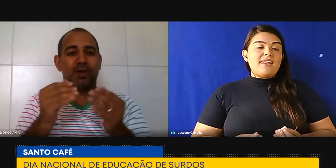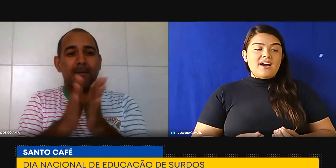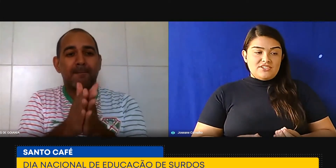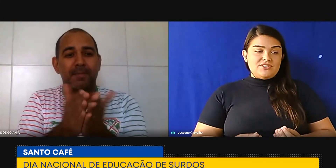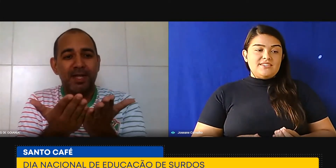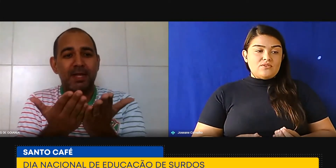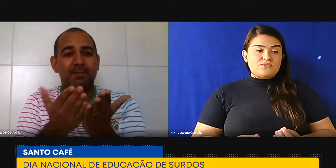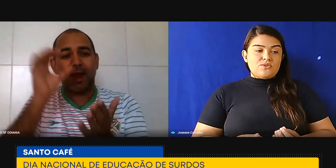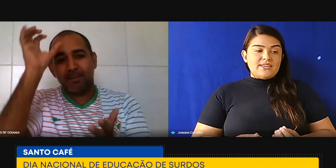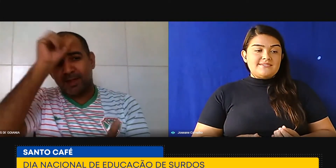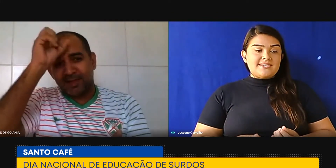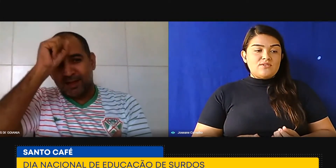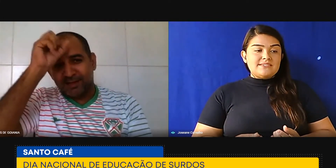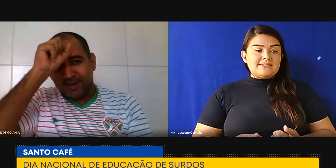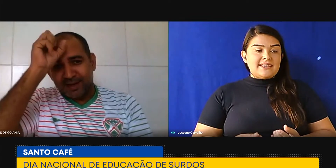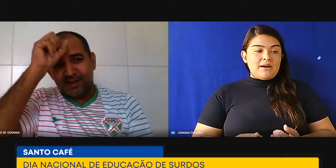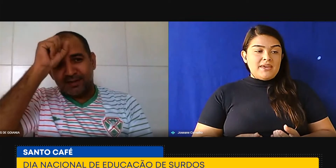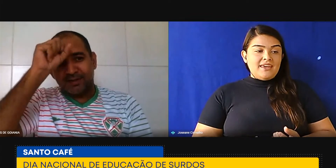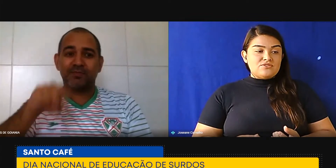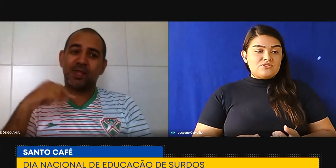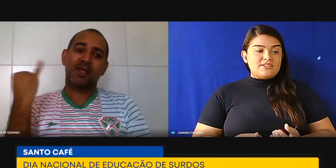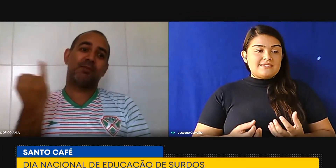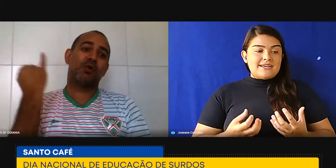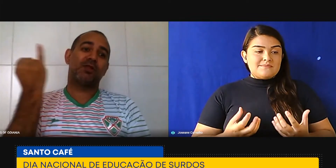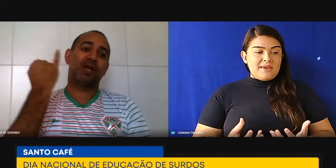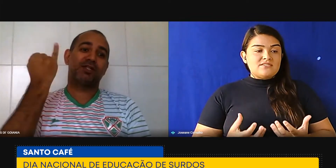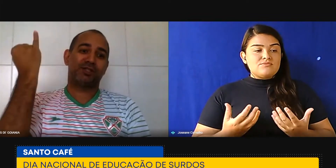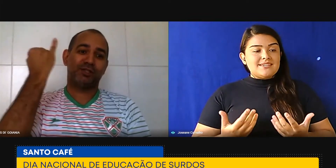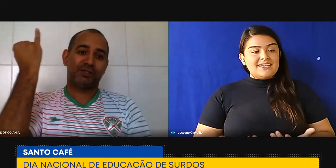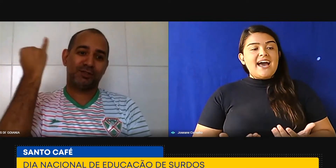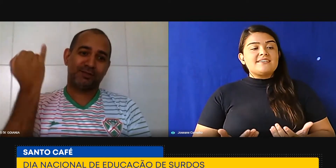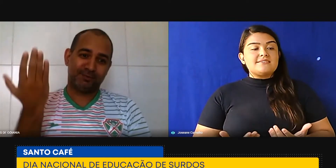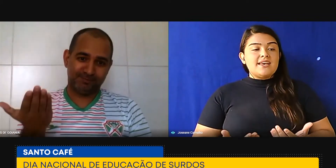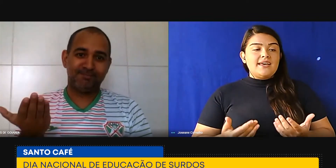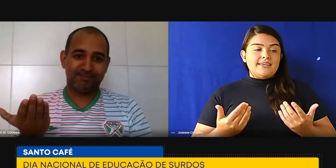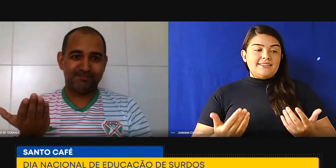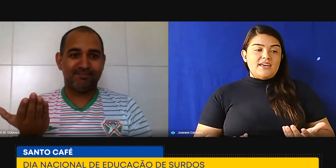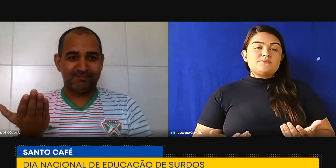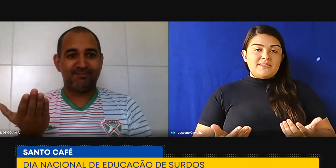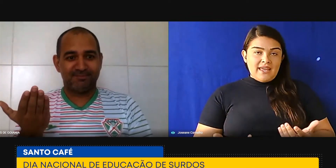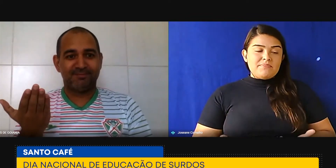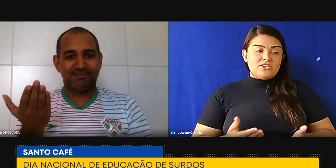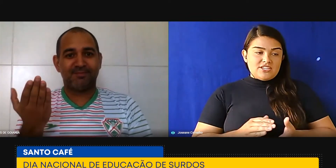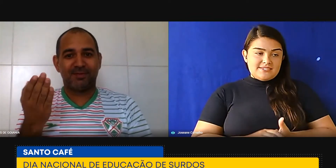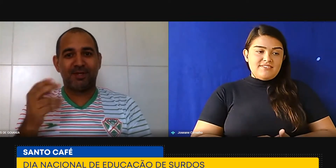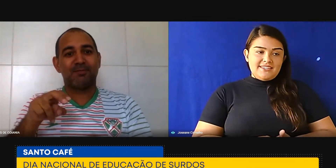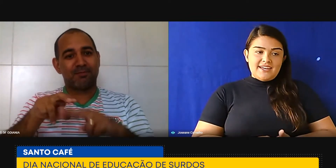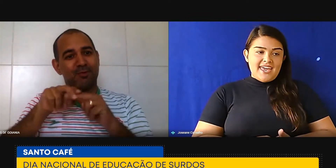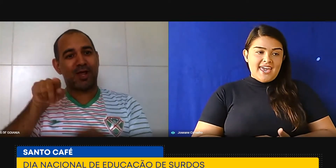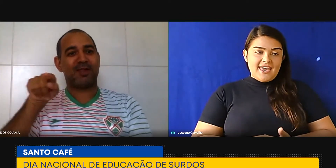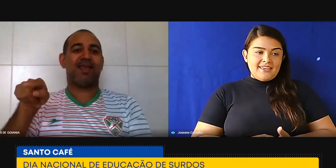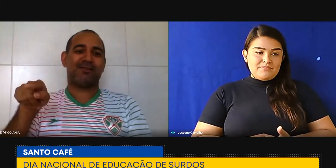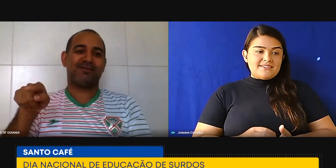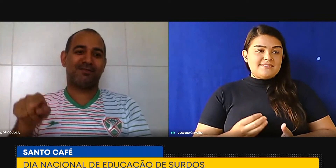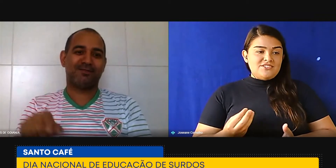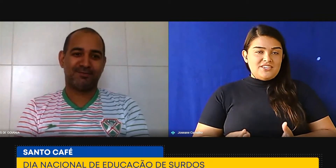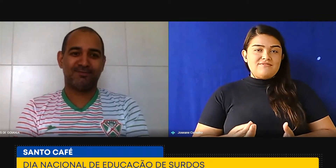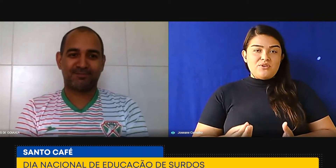palavra de Deus, conhecer os ensinamentos, todas as bênçãos e graças que Deus tem para a nossa vida. É imprescindível